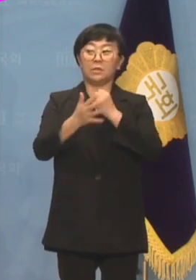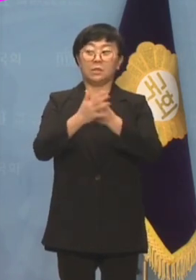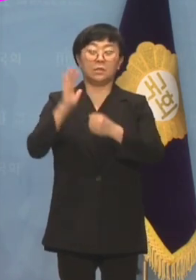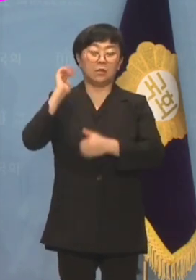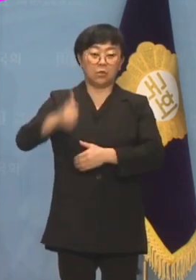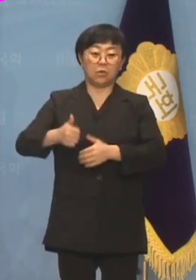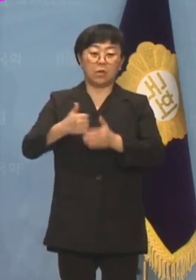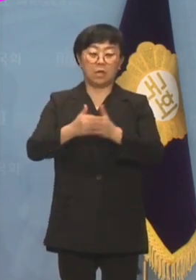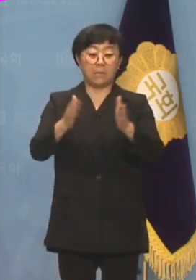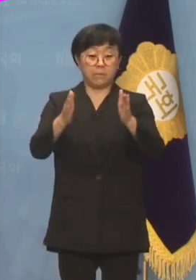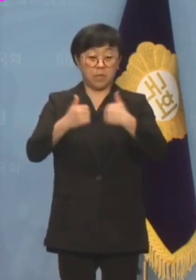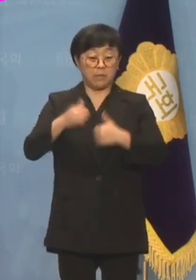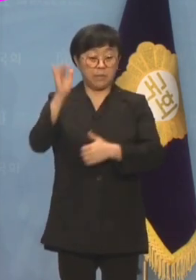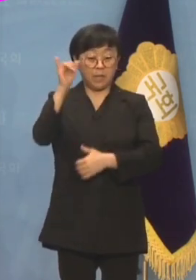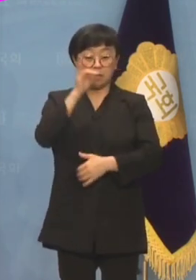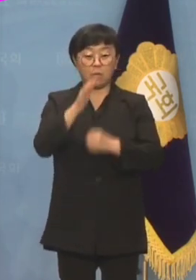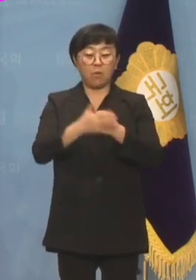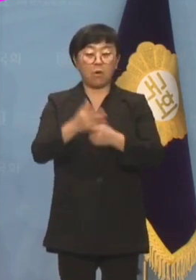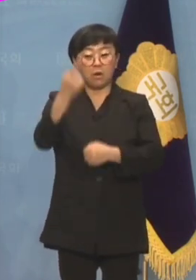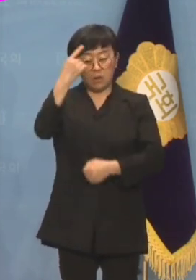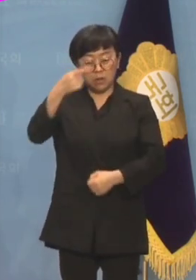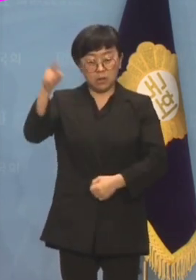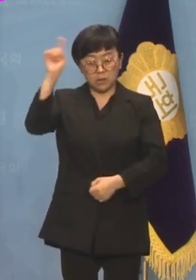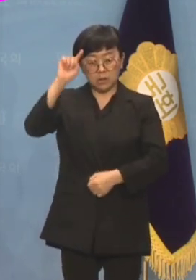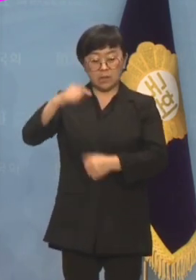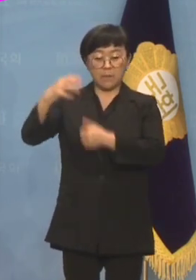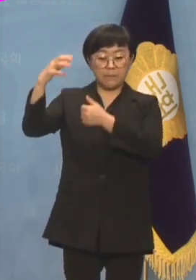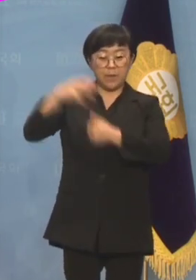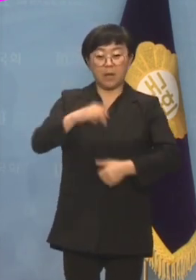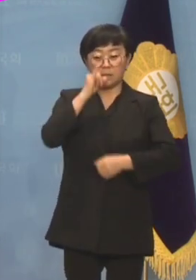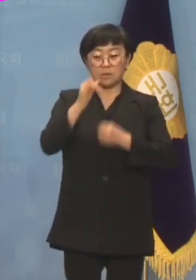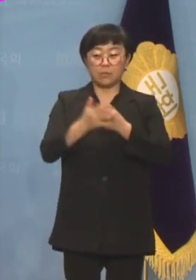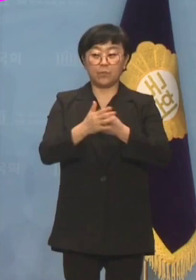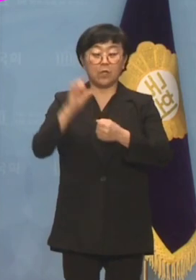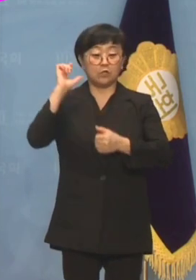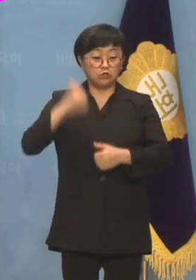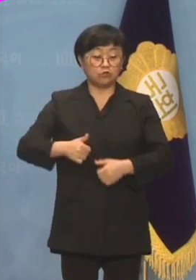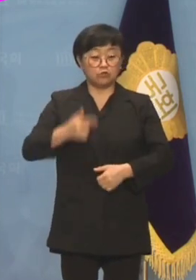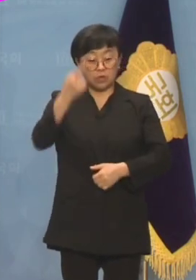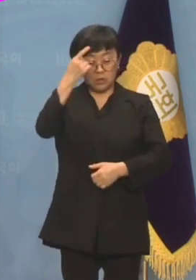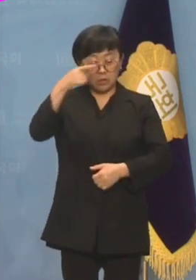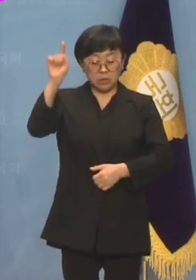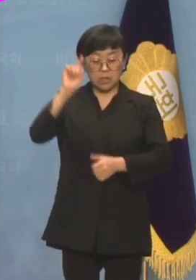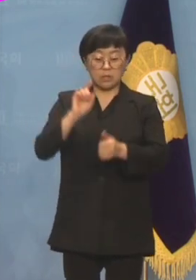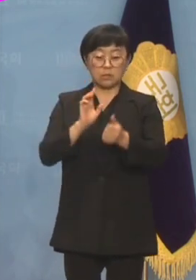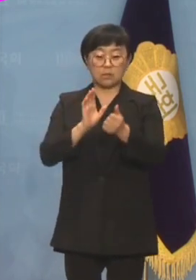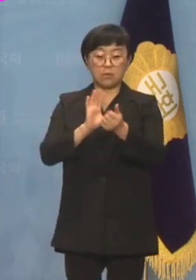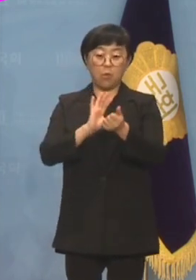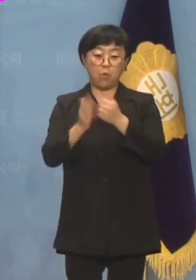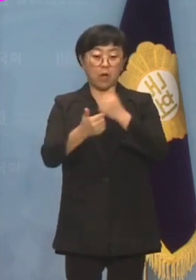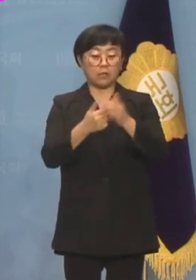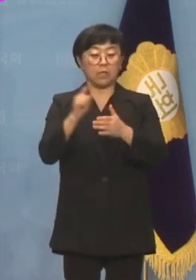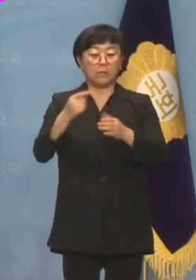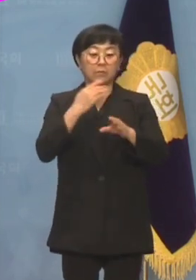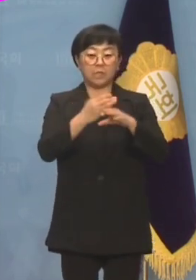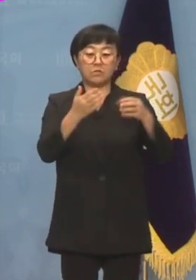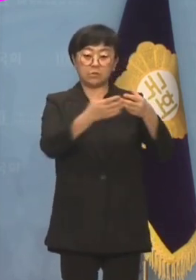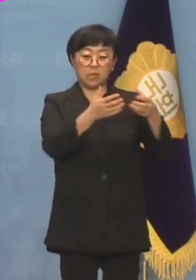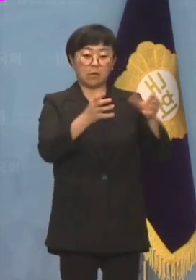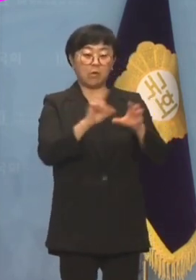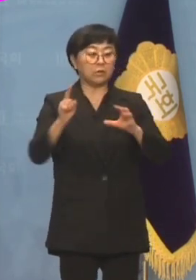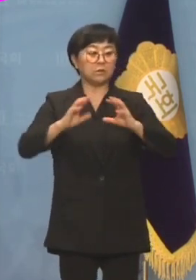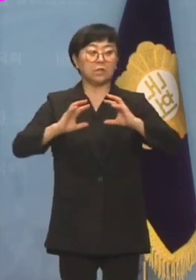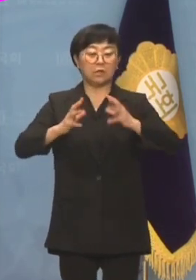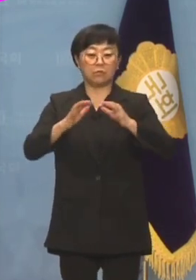대통령에게 무리한 언사를 하고 러시아가 어깃장을 놓음에도 중국과 러시아를 옹호하는 민주당은 도대체